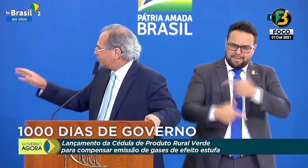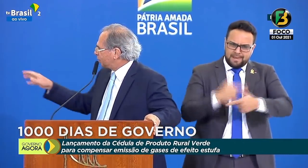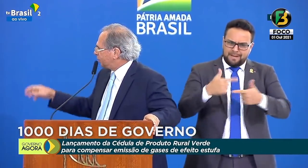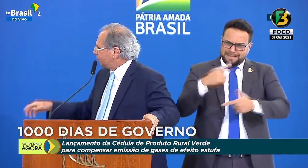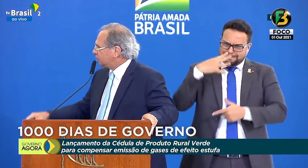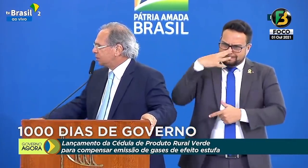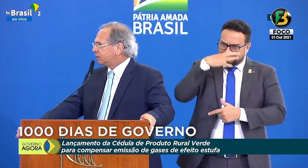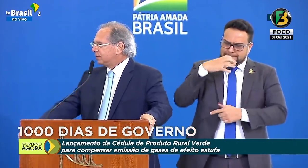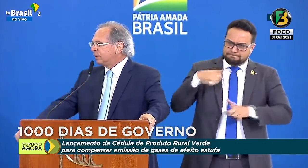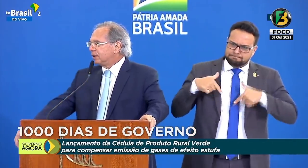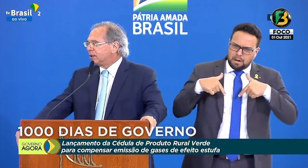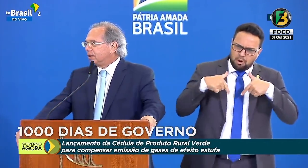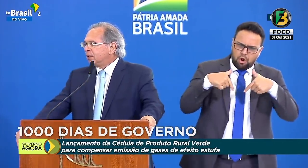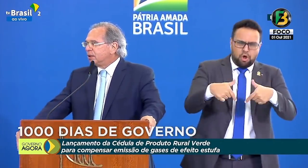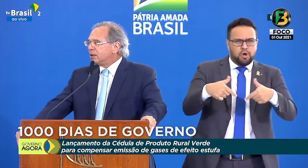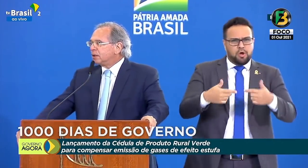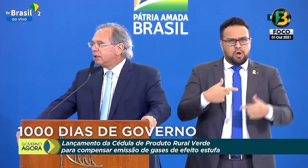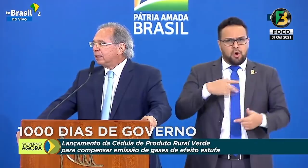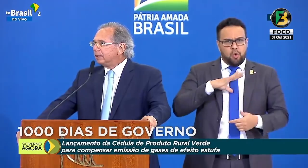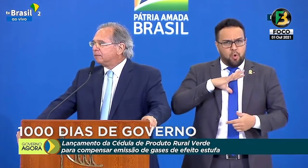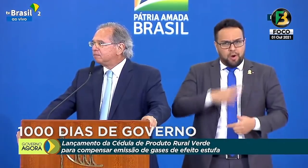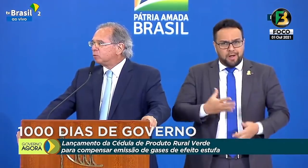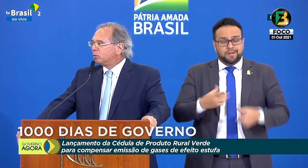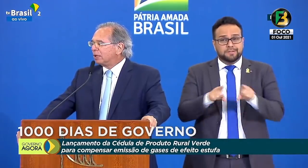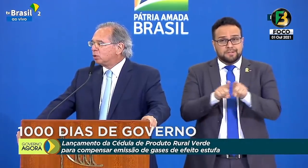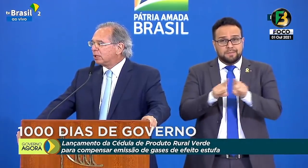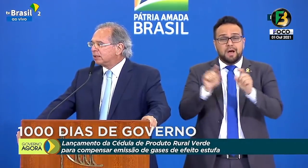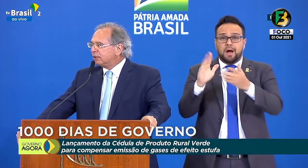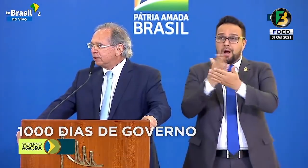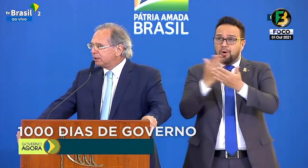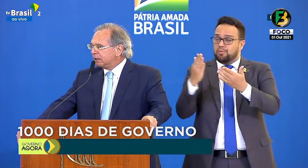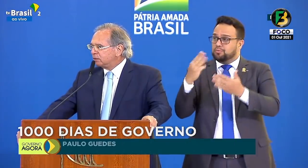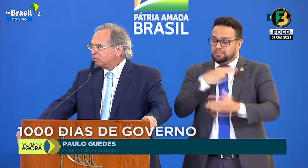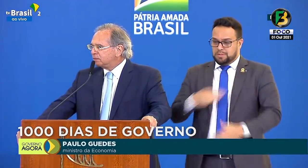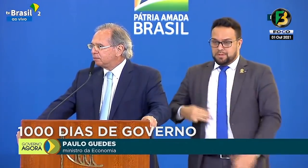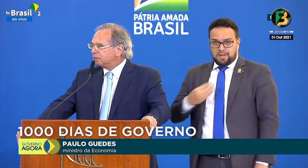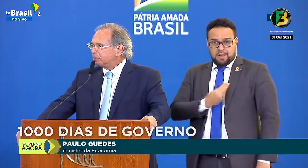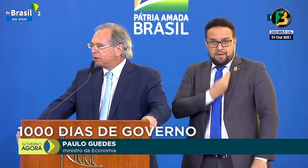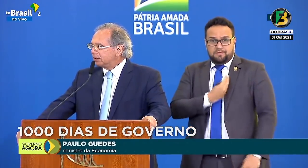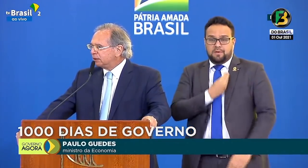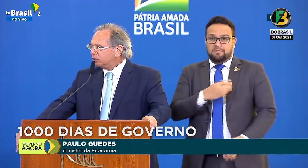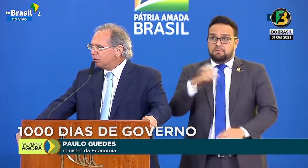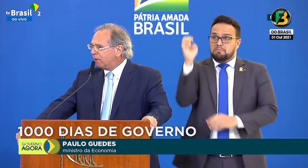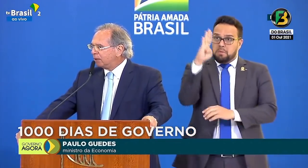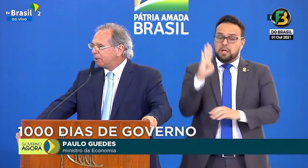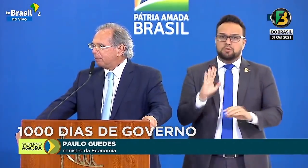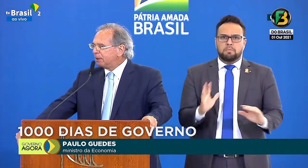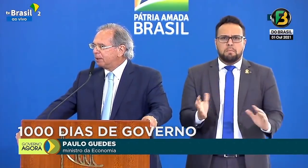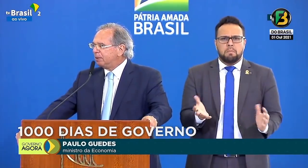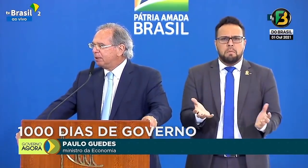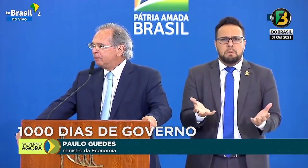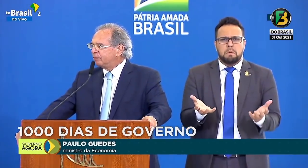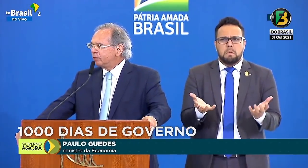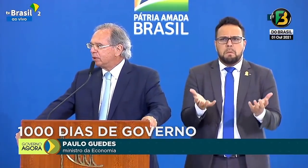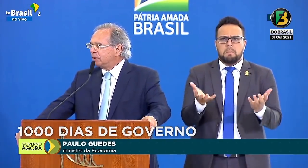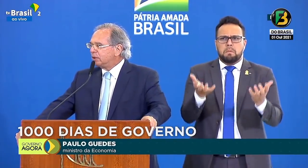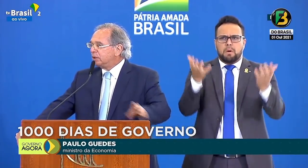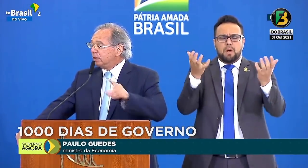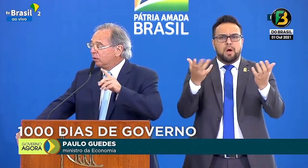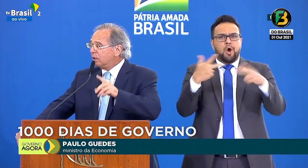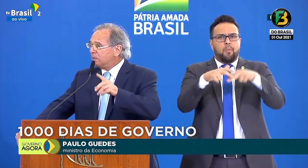amigos ministros, o Brasil está se levantando, depois de ter sido derrubado pela pandemia,